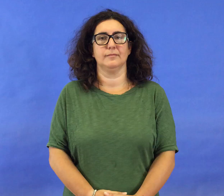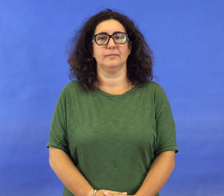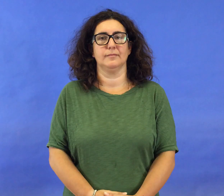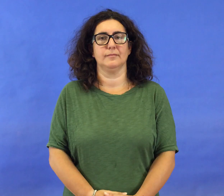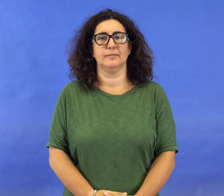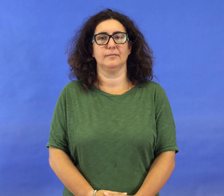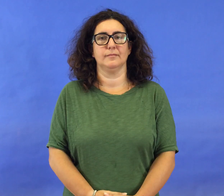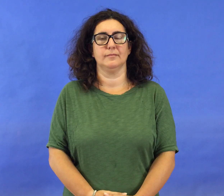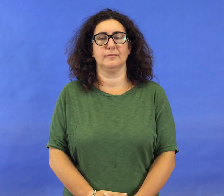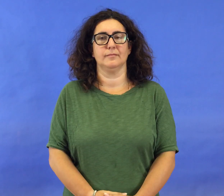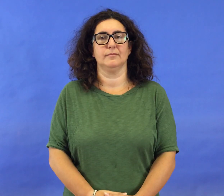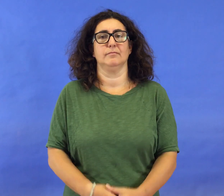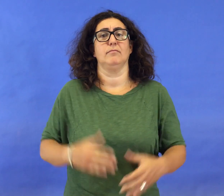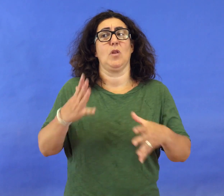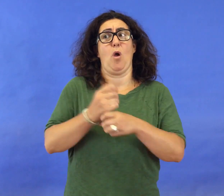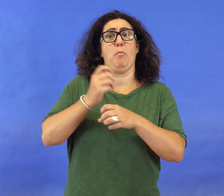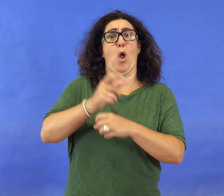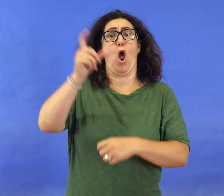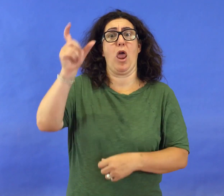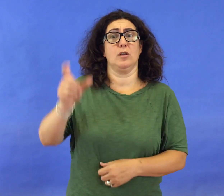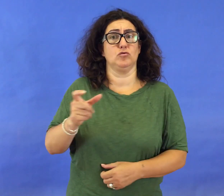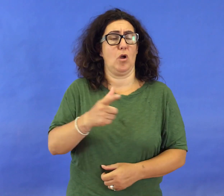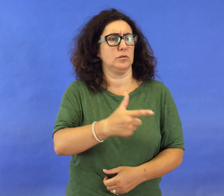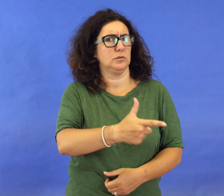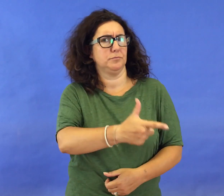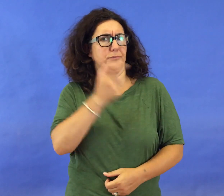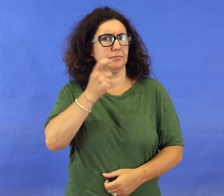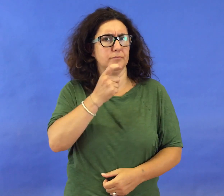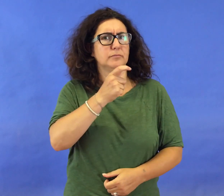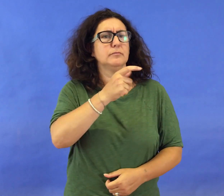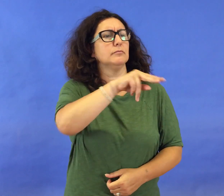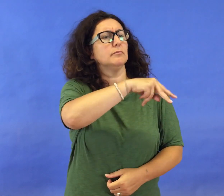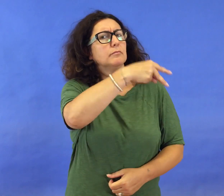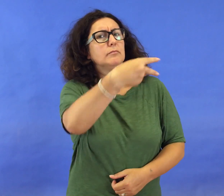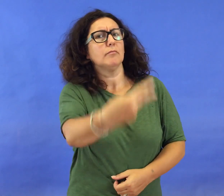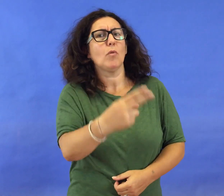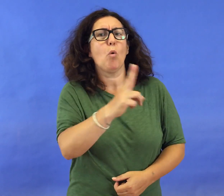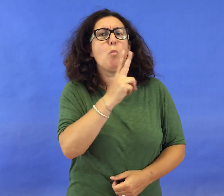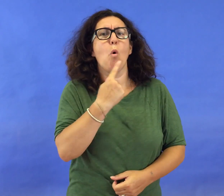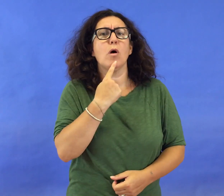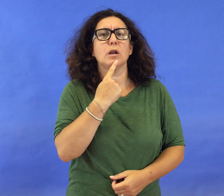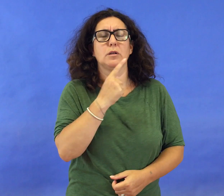Lo spara e uccide un solo punto. Il gesticolava, pensava fosse armato.